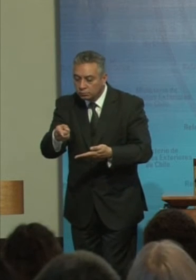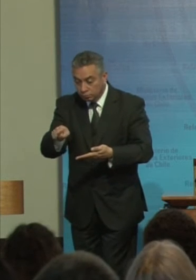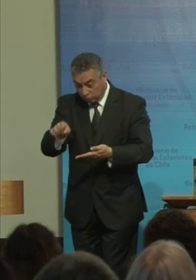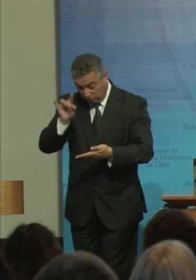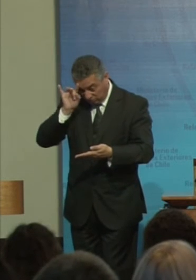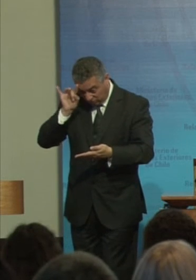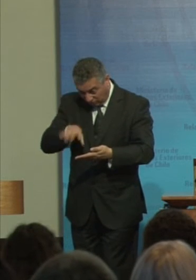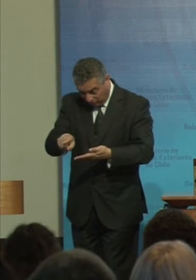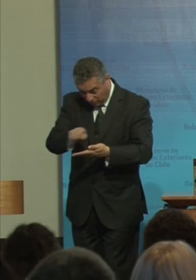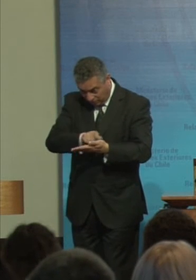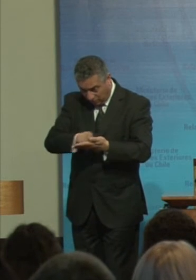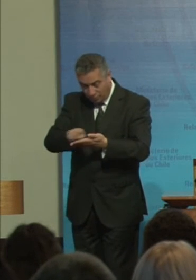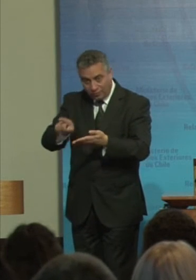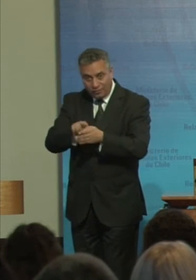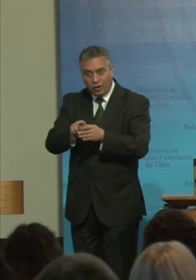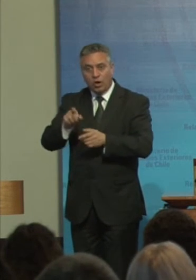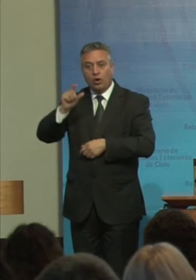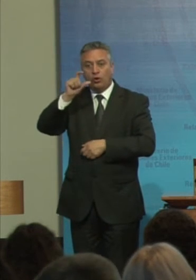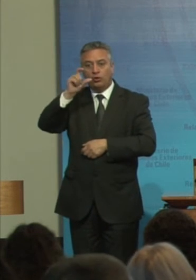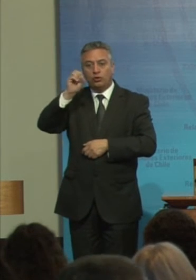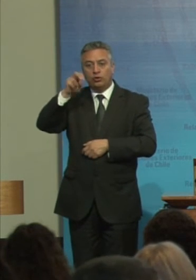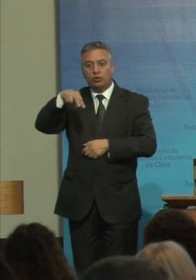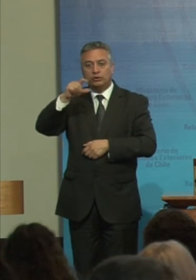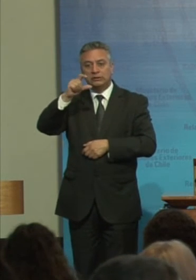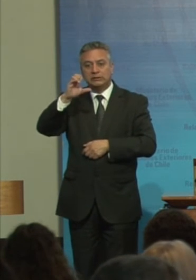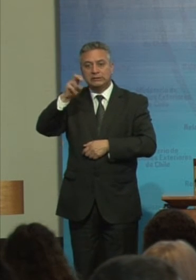H Se debe Crear